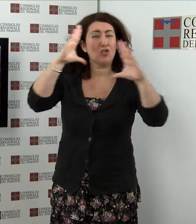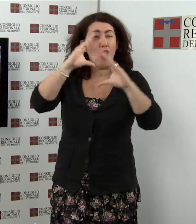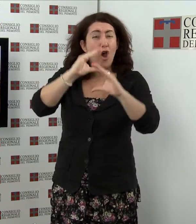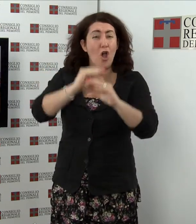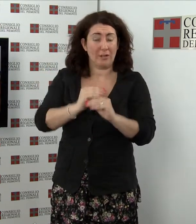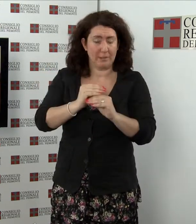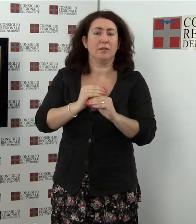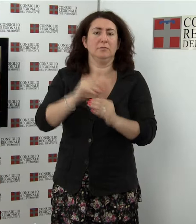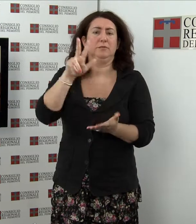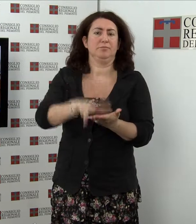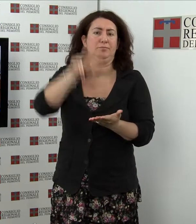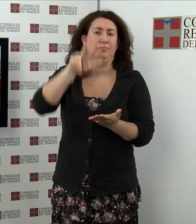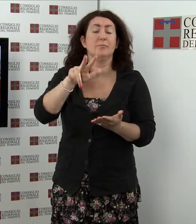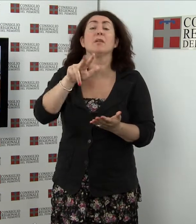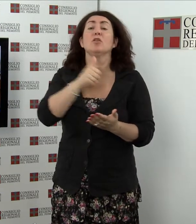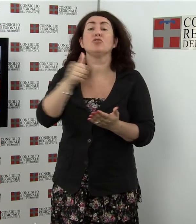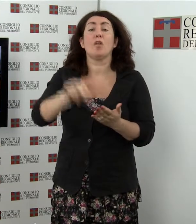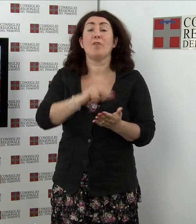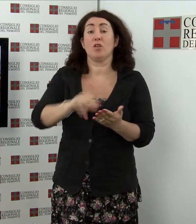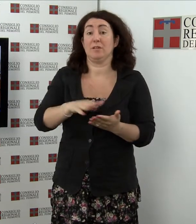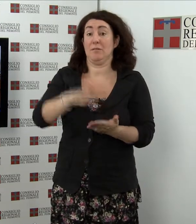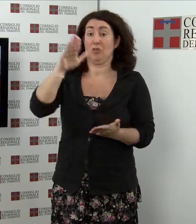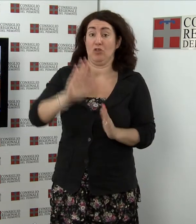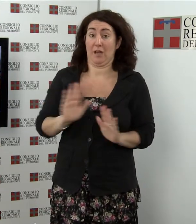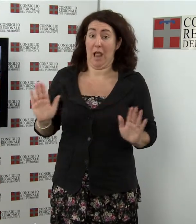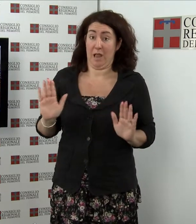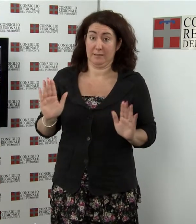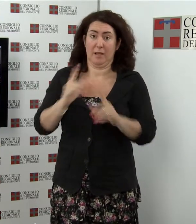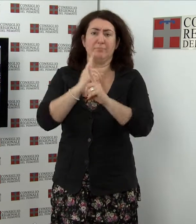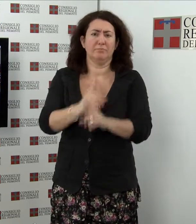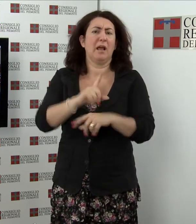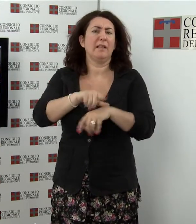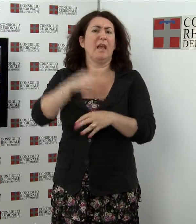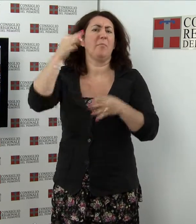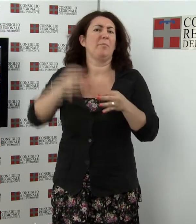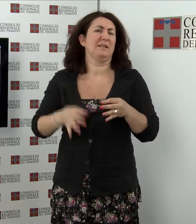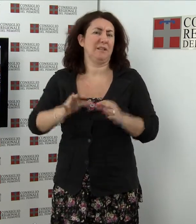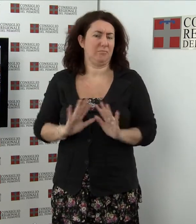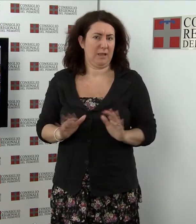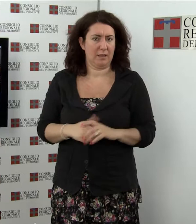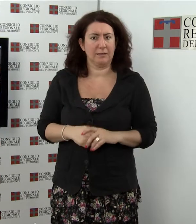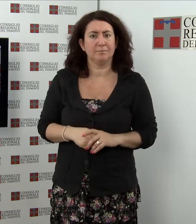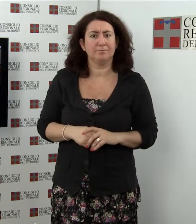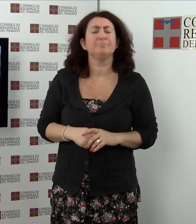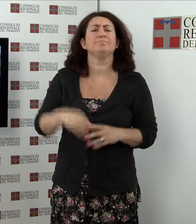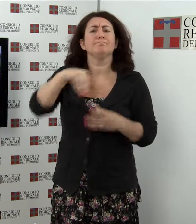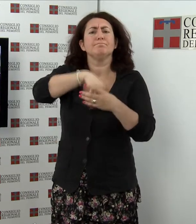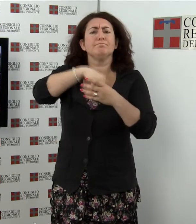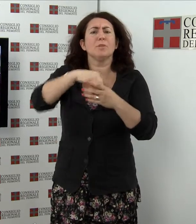notturna del 3 maggio al termine della discussione con i tempi contingentati. Tra i contenuti principali del provvedimento, che prevede risorse